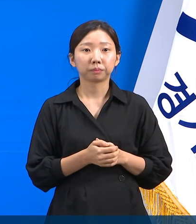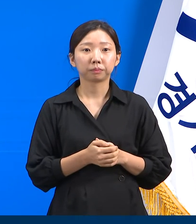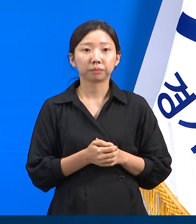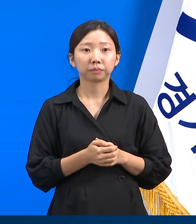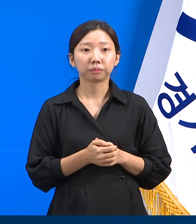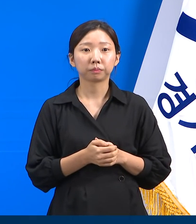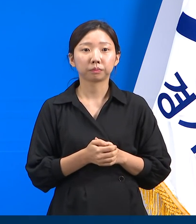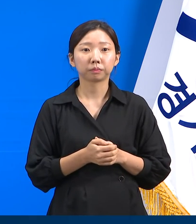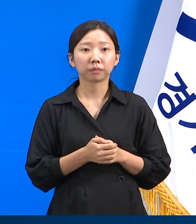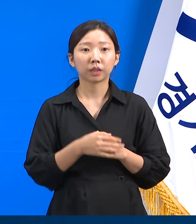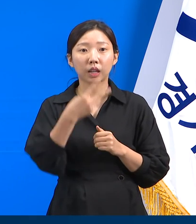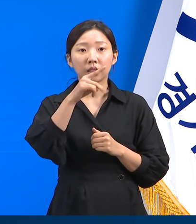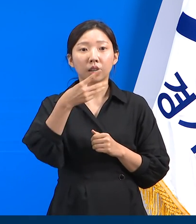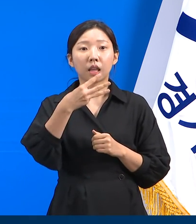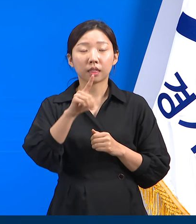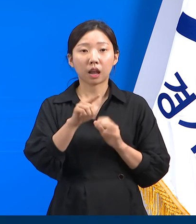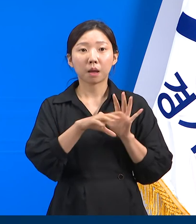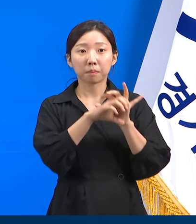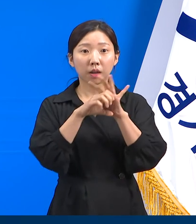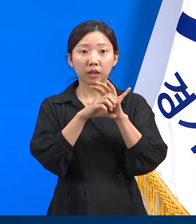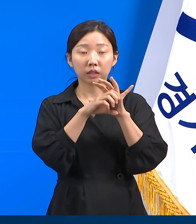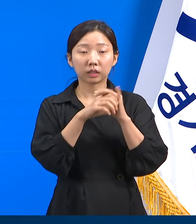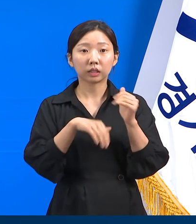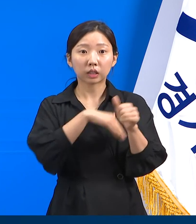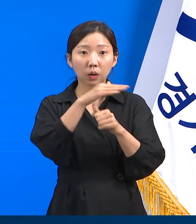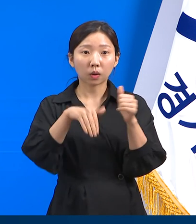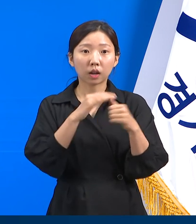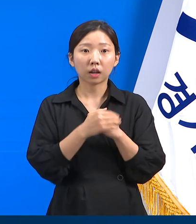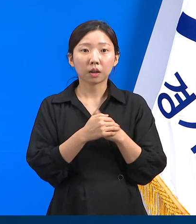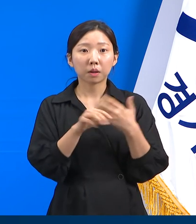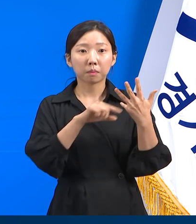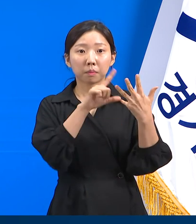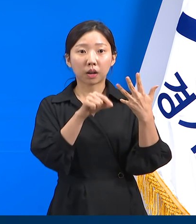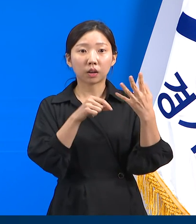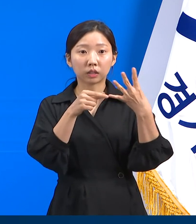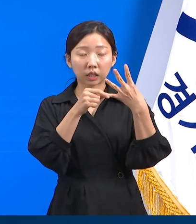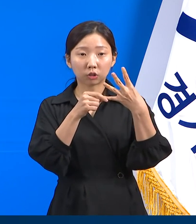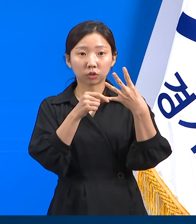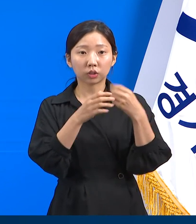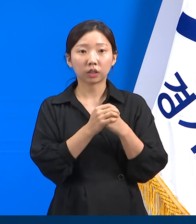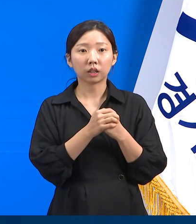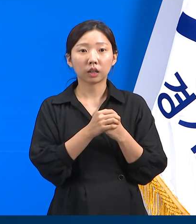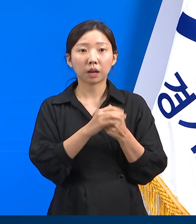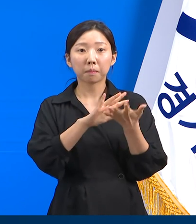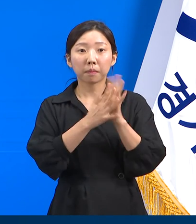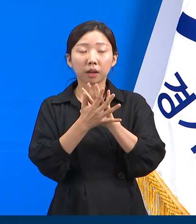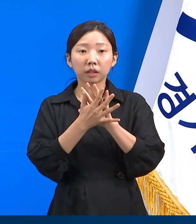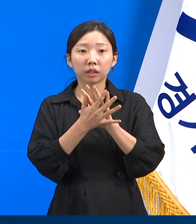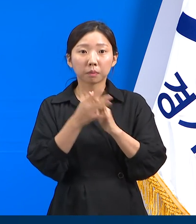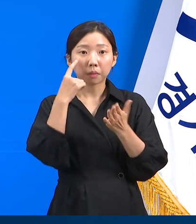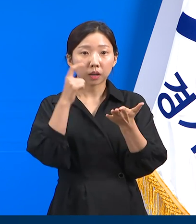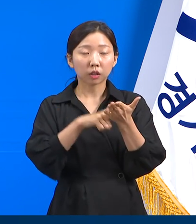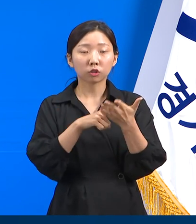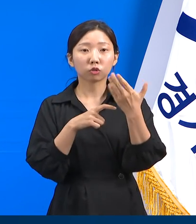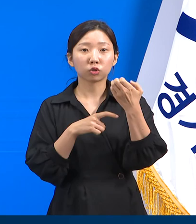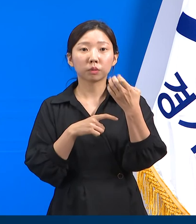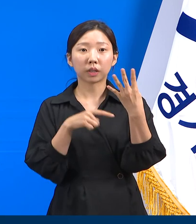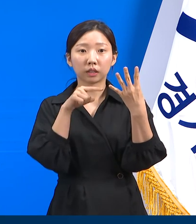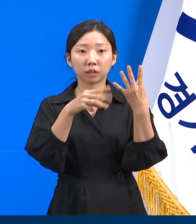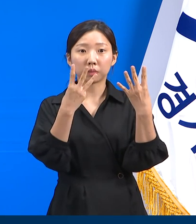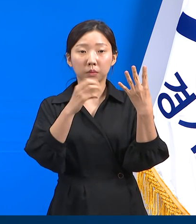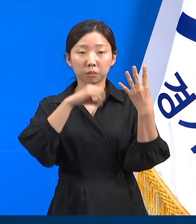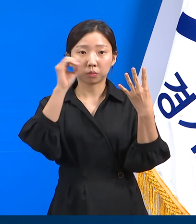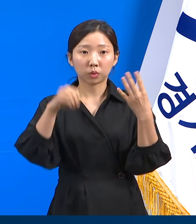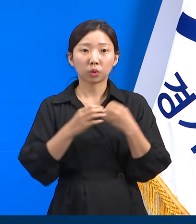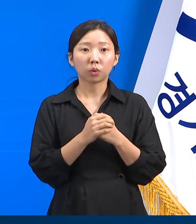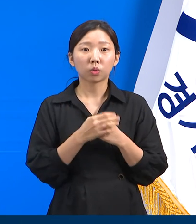델타 변이 바이러스 현황입니다. 8월 4주차 전국 국내 감염 사례 중 델타 변이 검출률은 94.3%이며